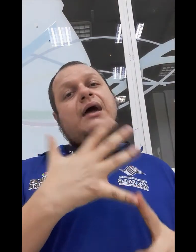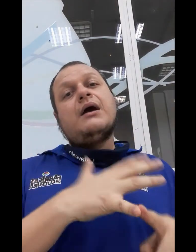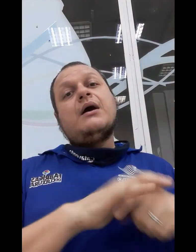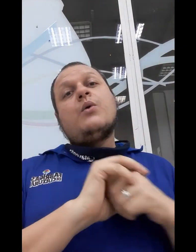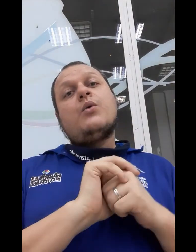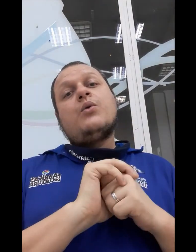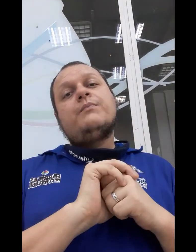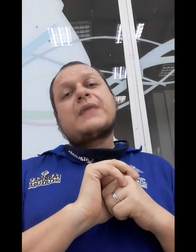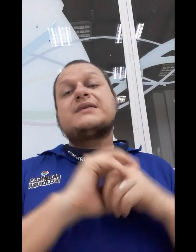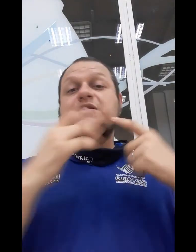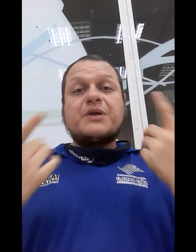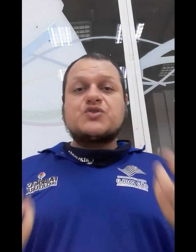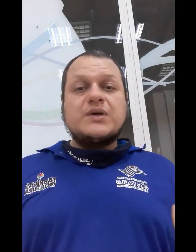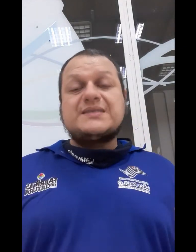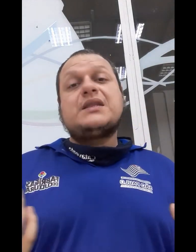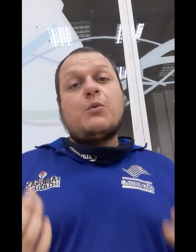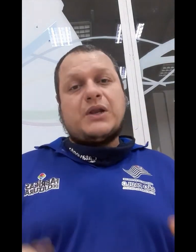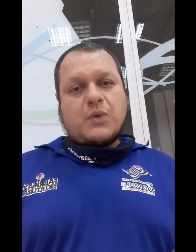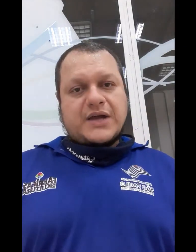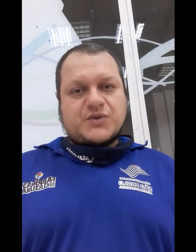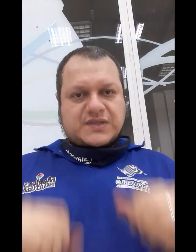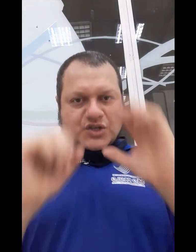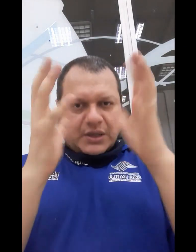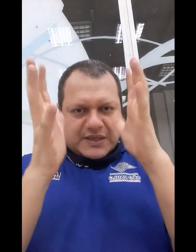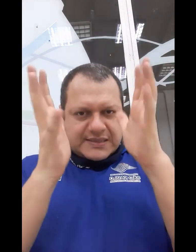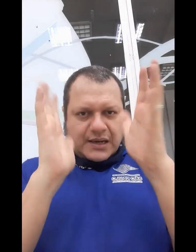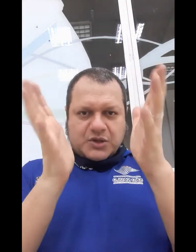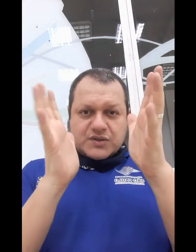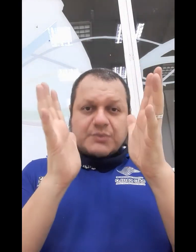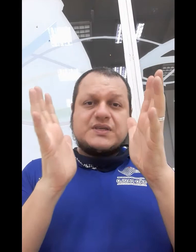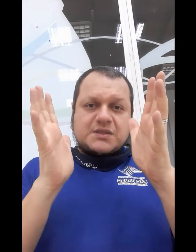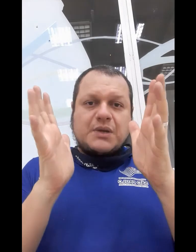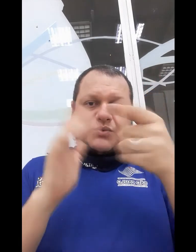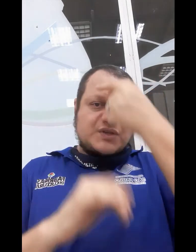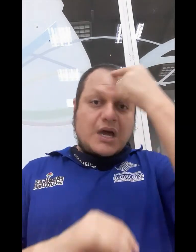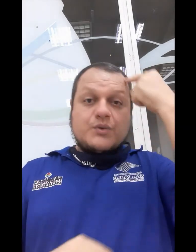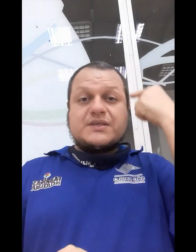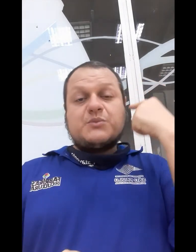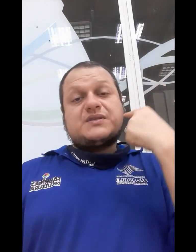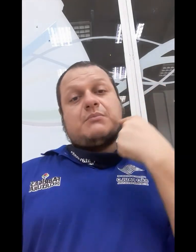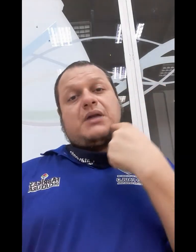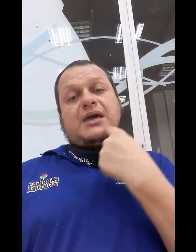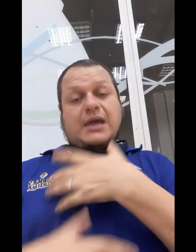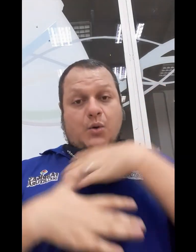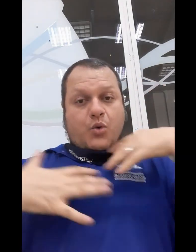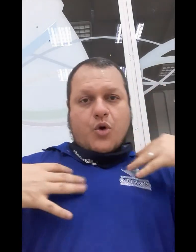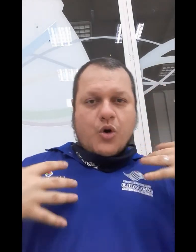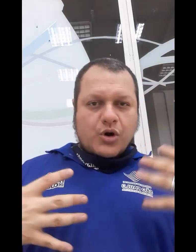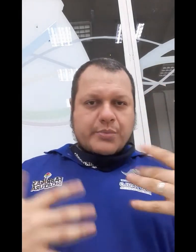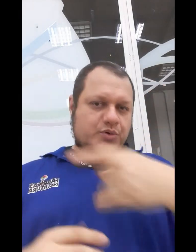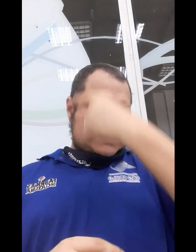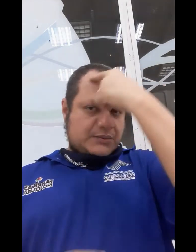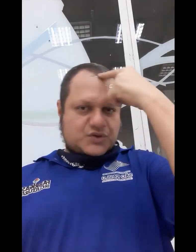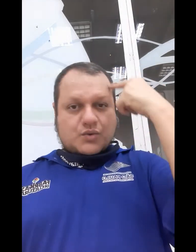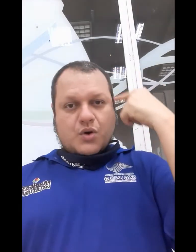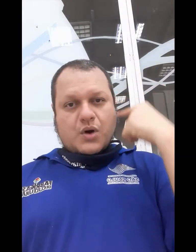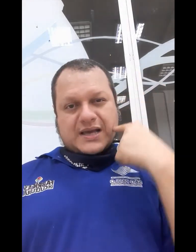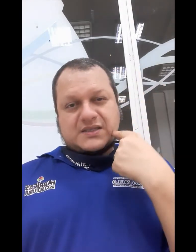as expressões não manuais, ou seja, não necessariamente usamos as mãos, usamos também o corpo, usamos as